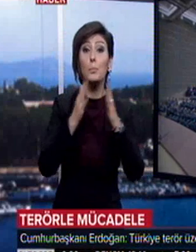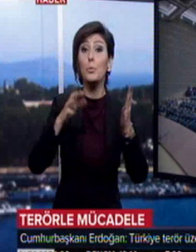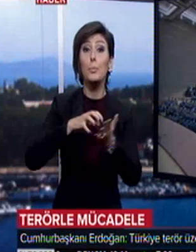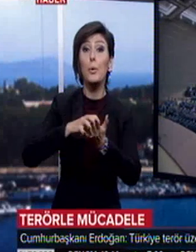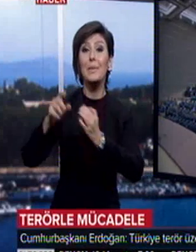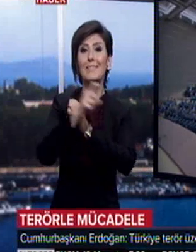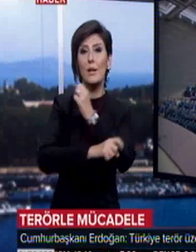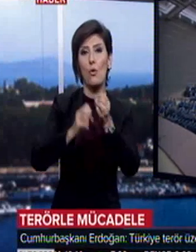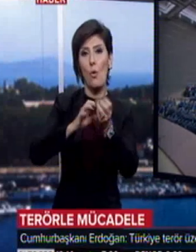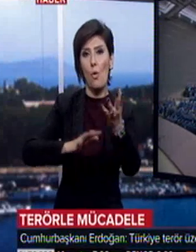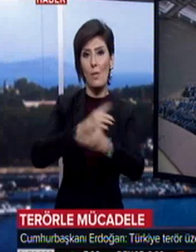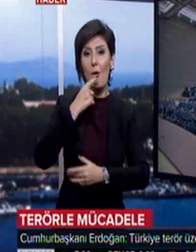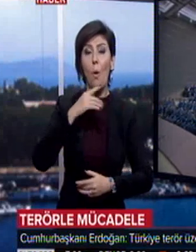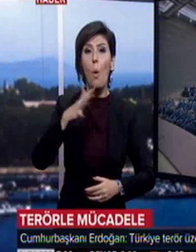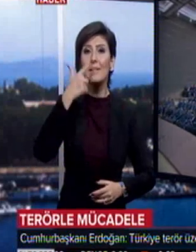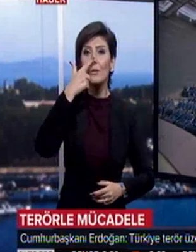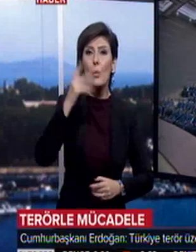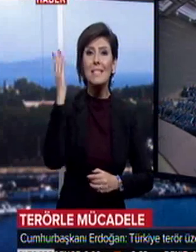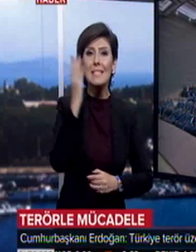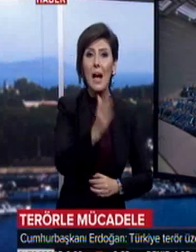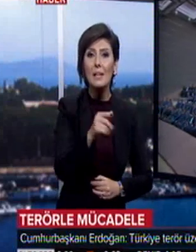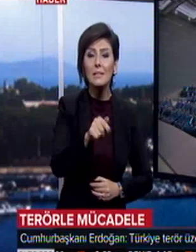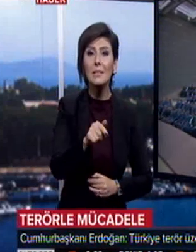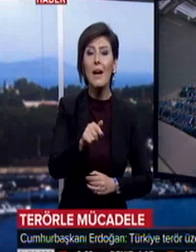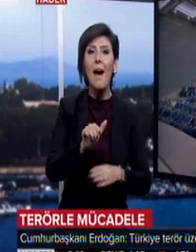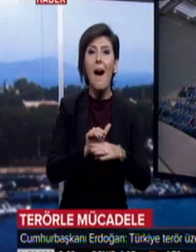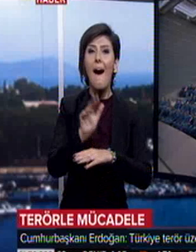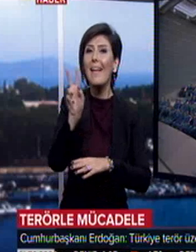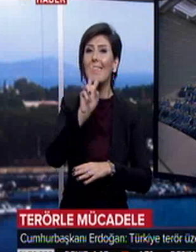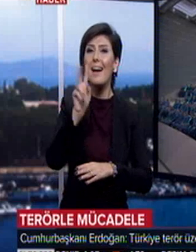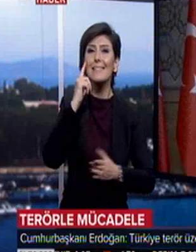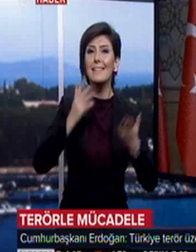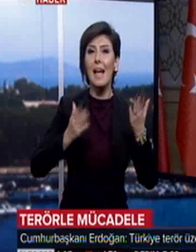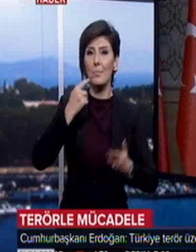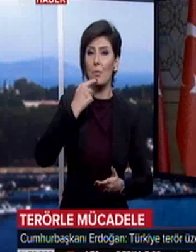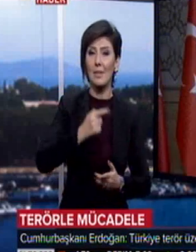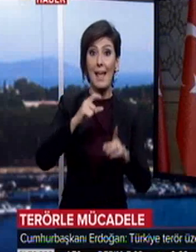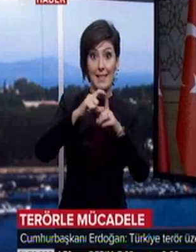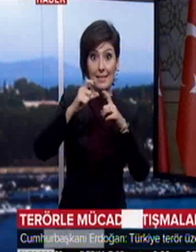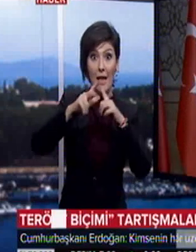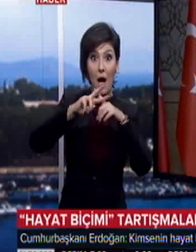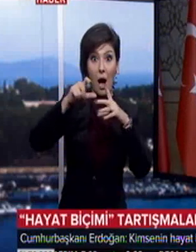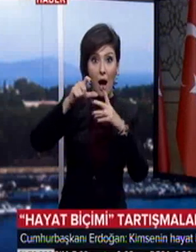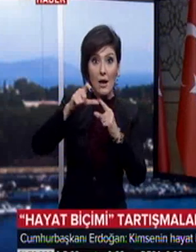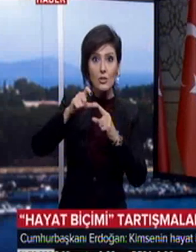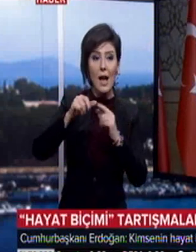ayırdı. Orta köy saldırısı üzerinden hayat tarzı değerlendirmelerini gündeme aldı. DAŞ'ın Gaziantep'te